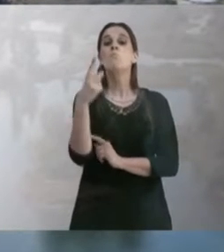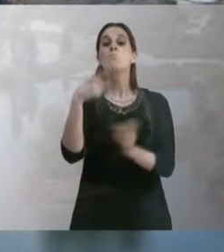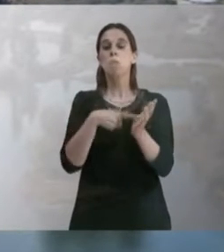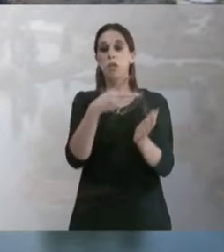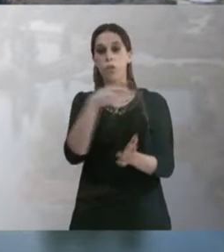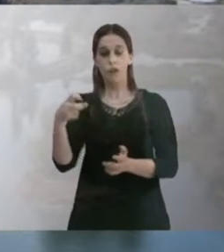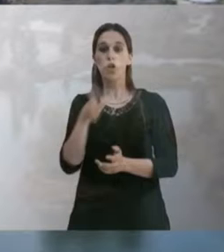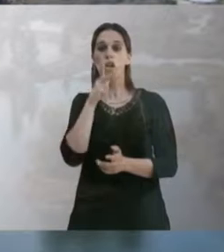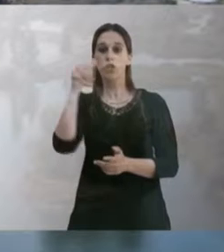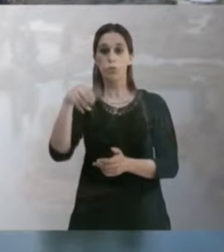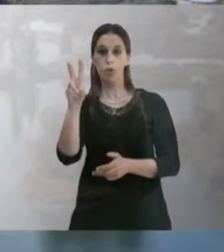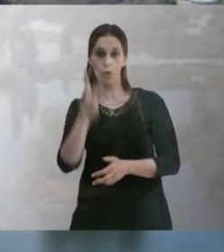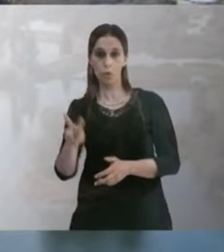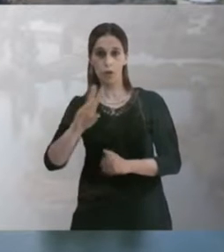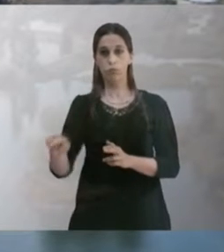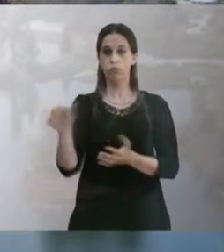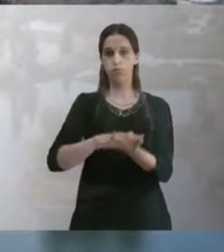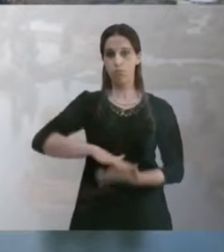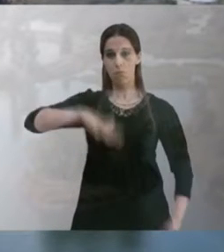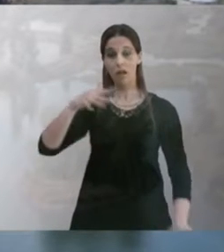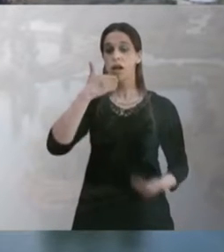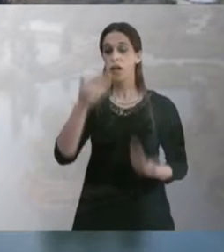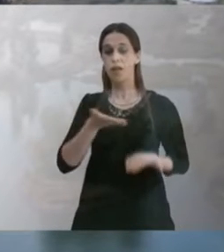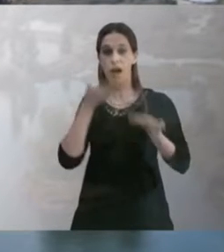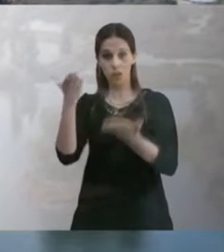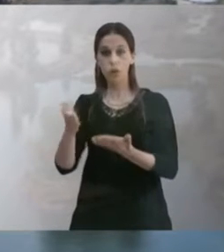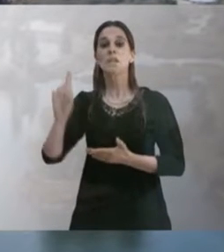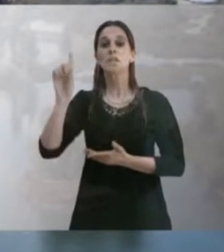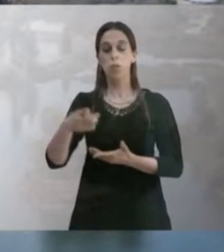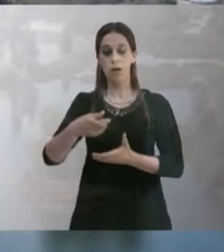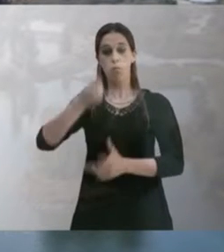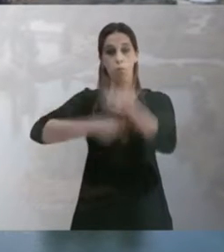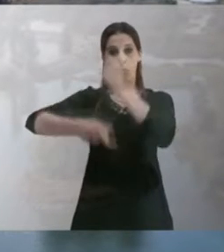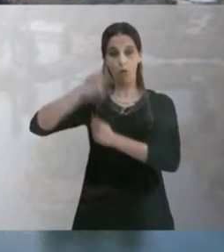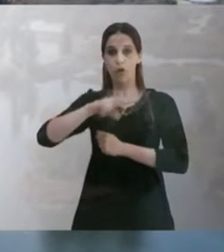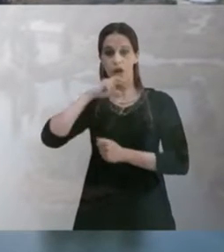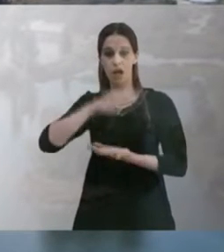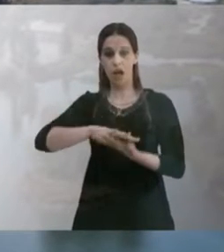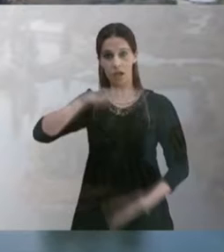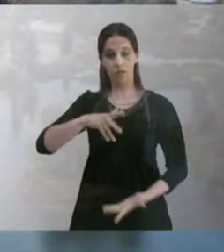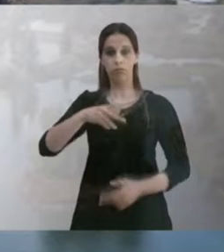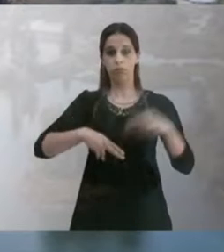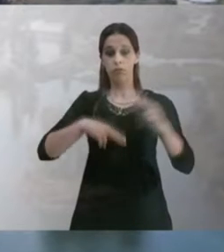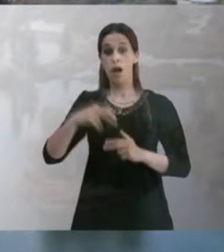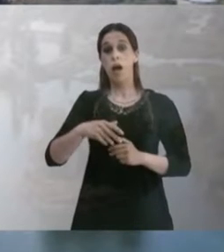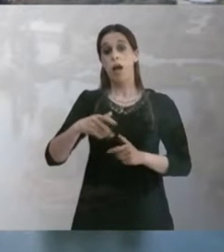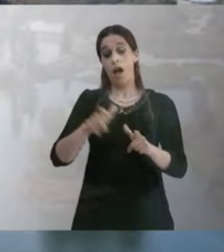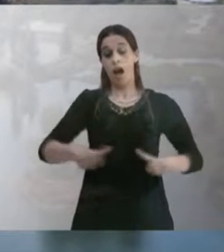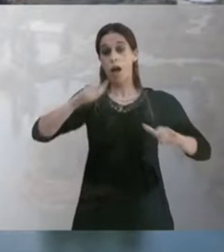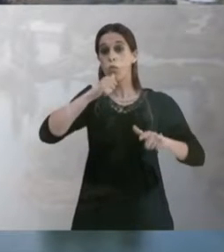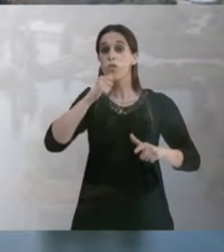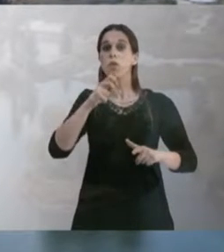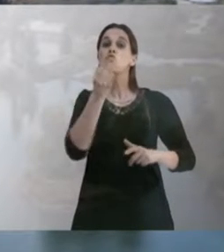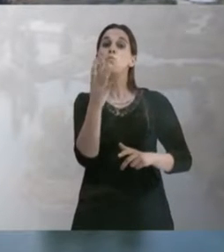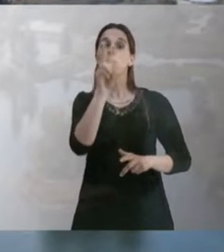1.000 hectómetros cúbicos... ...allí ha sido gracias a las lluvias... ...y a la ayuda que le proporcionamos construyendo pozos de recarga... ...ahora el acuífero